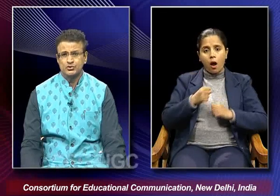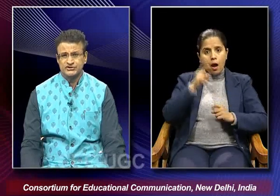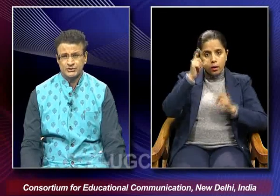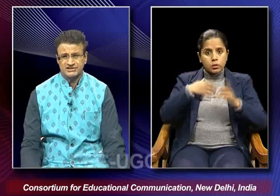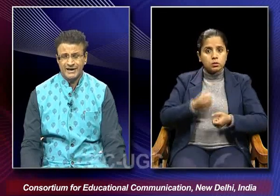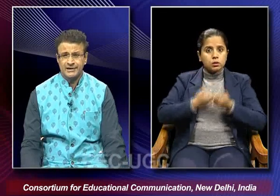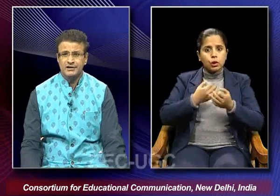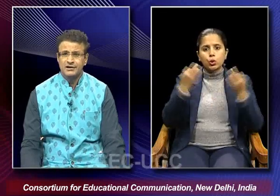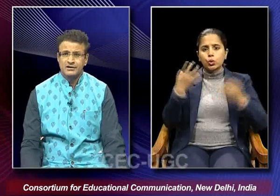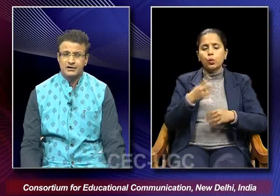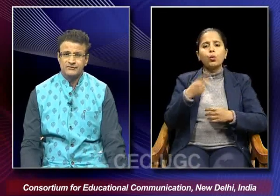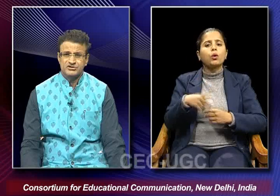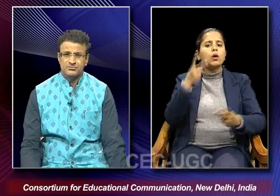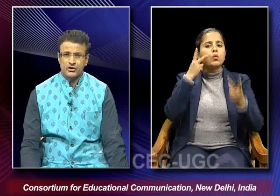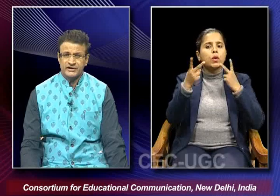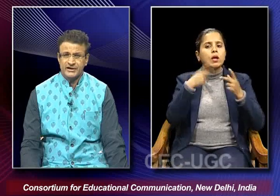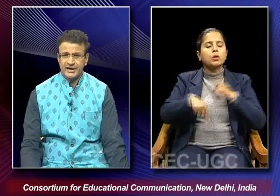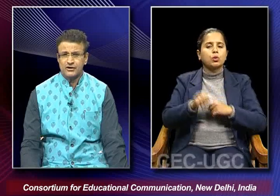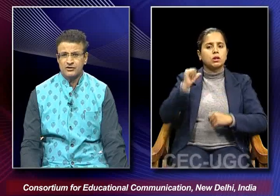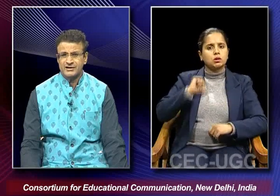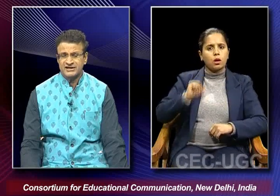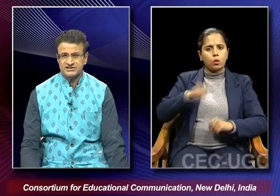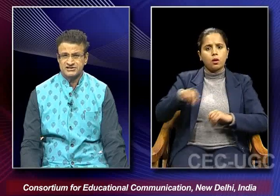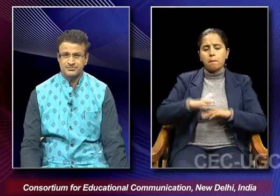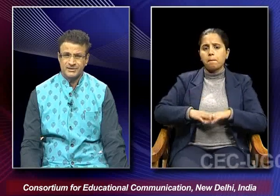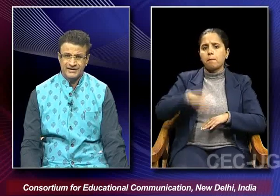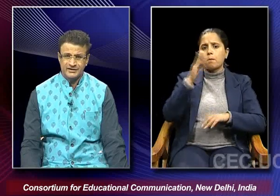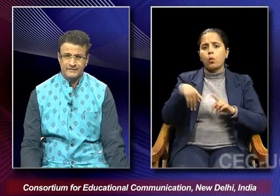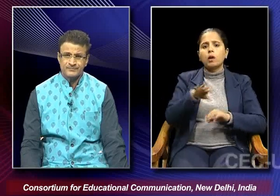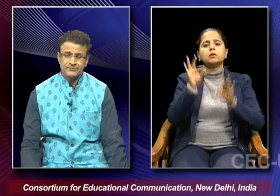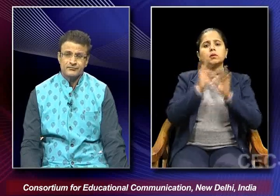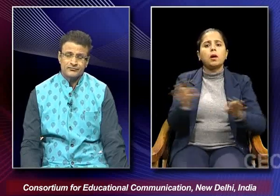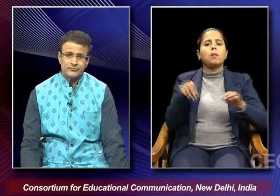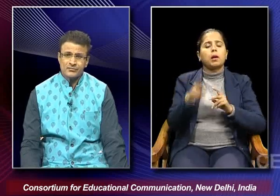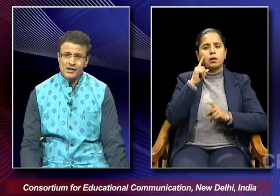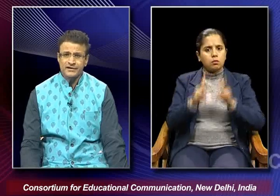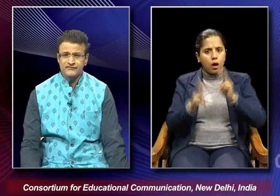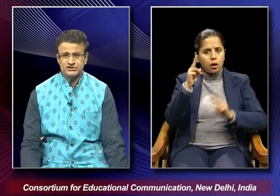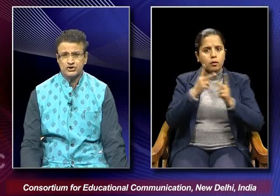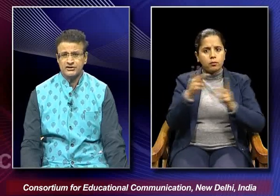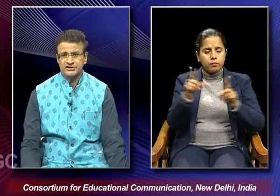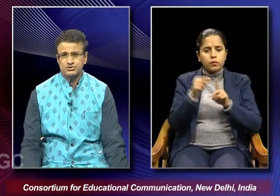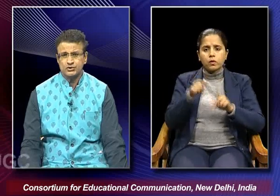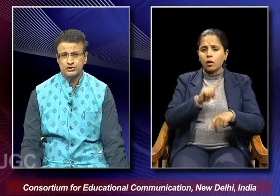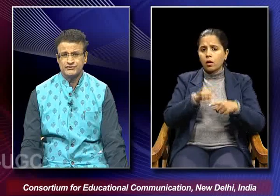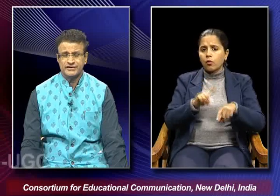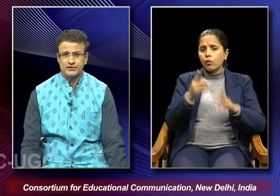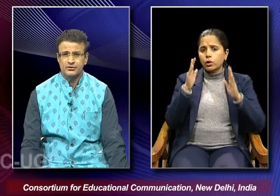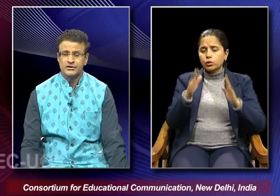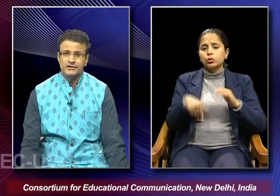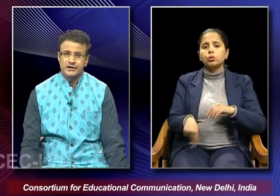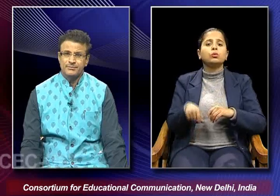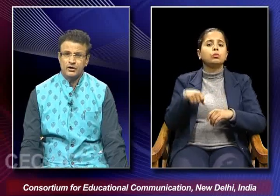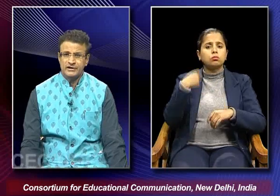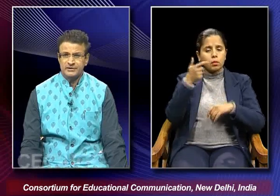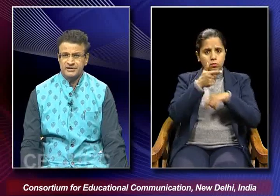a new visual style which embodied high contrast and simple editing in the first shot in the studios where they could